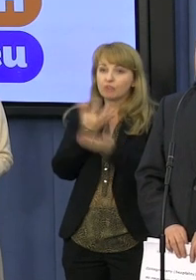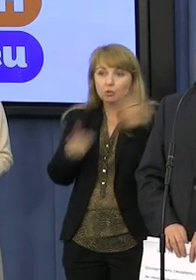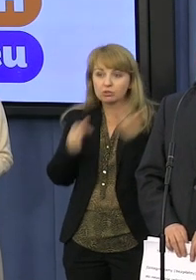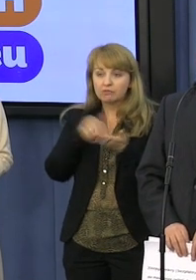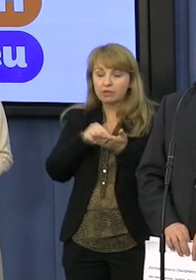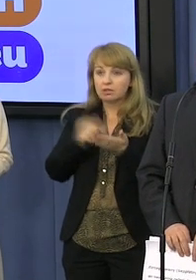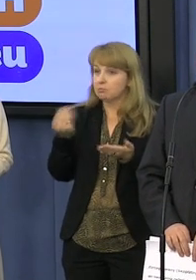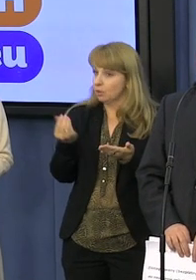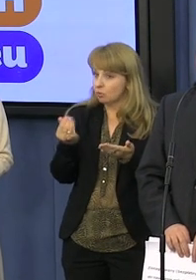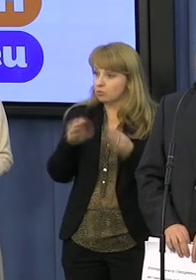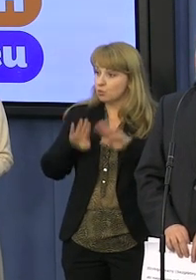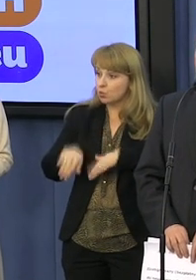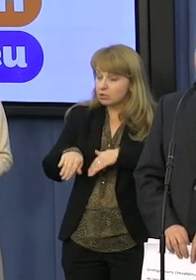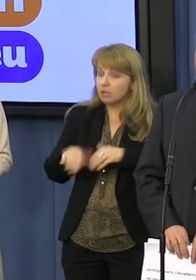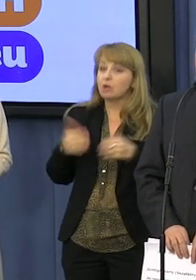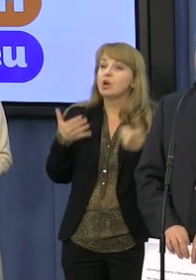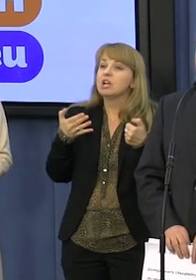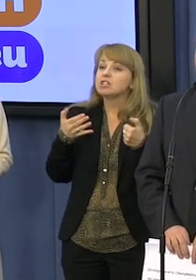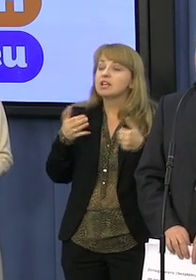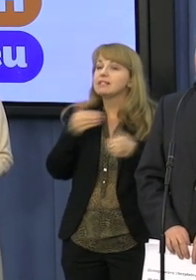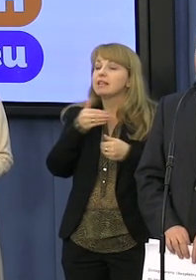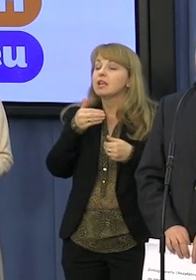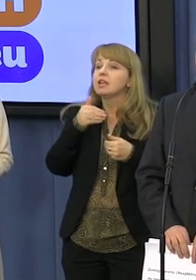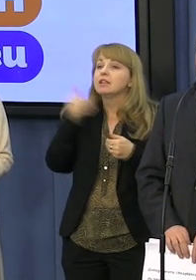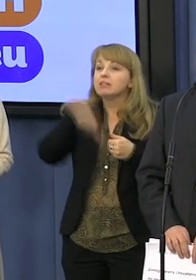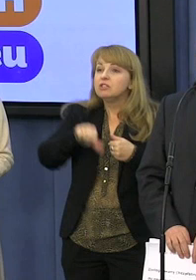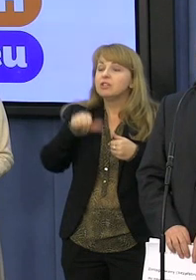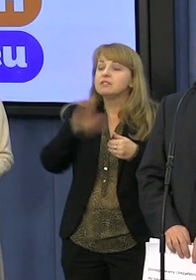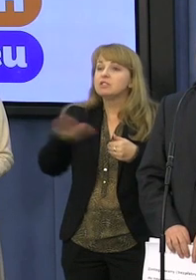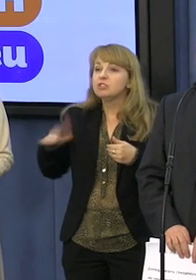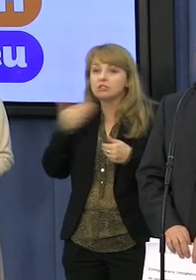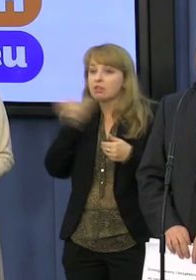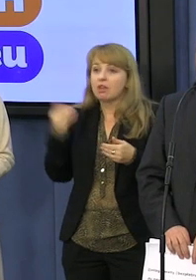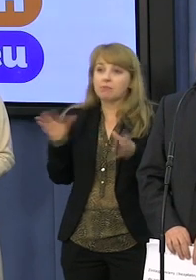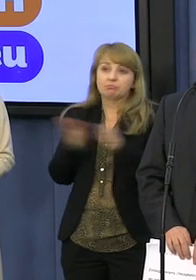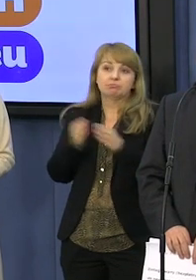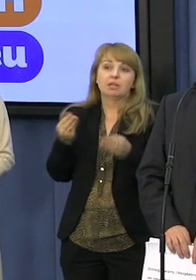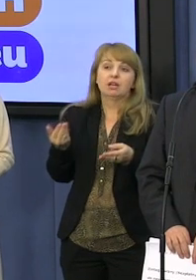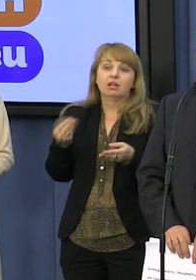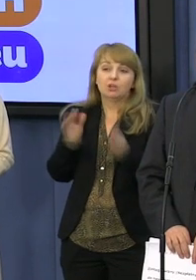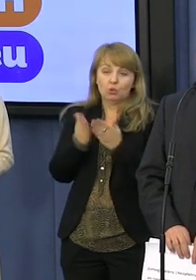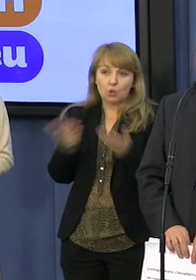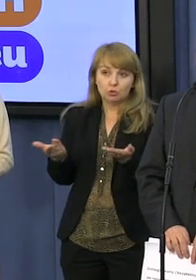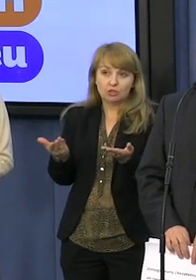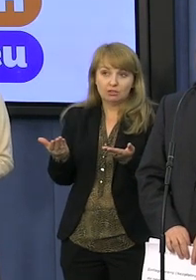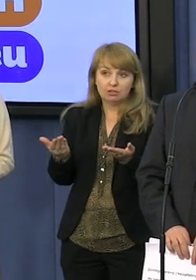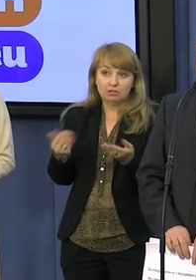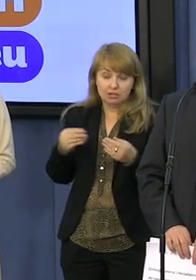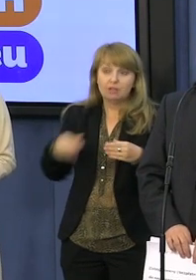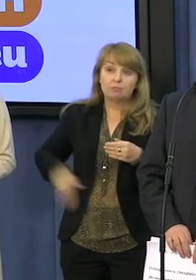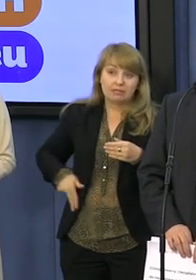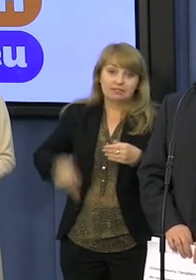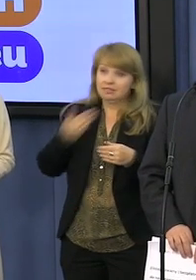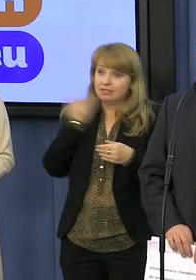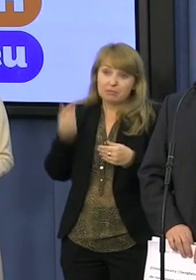są te pieniądze i one 600 tysięcy dzieci nie ma kompletu podręczników, bo nie docierają do nich te pieniądze. To chyba minister nie ma tych pieniędzy